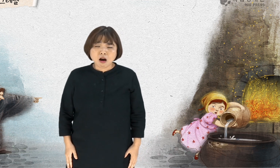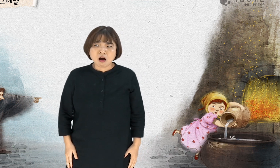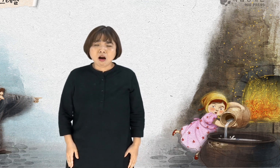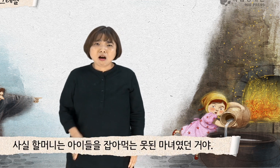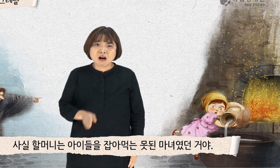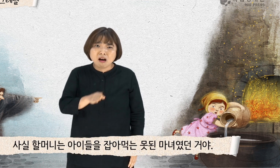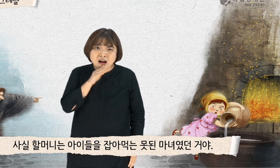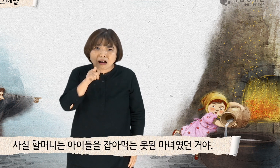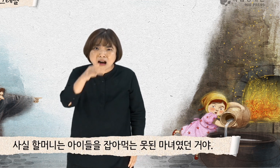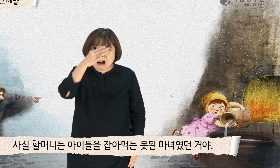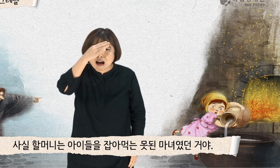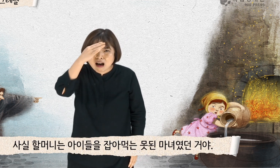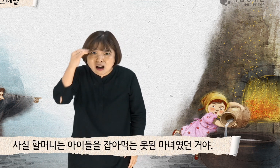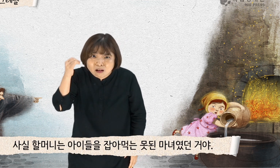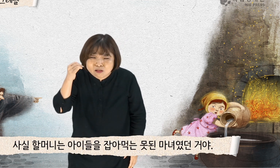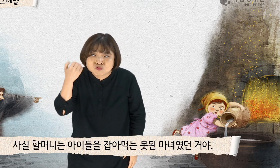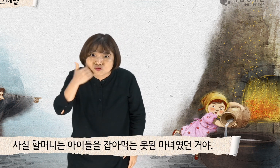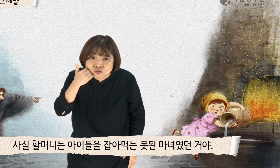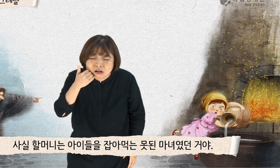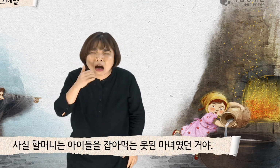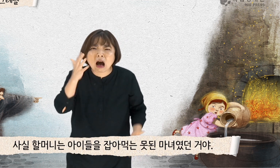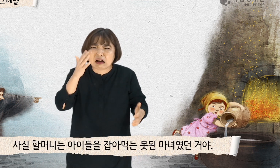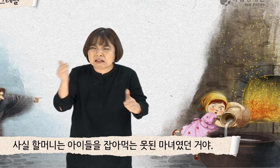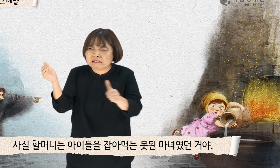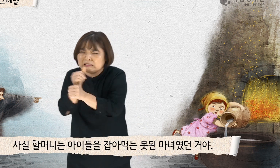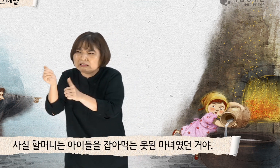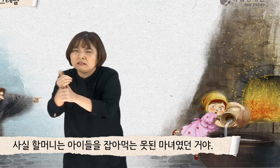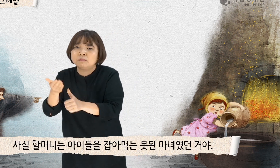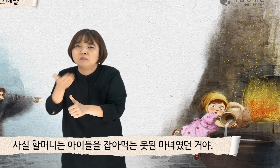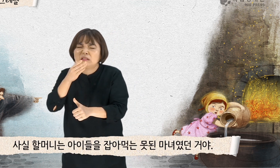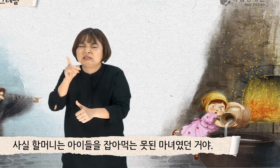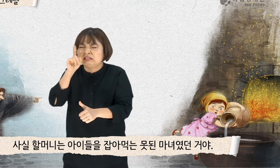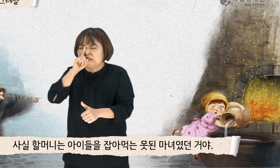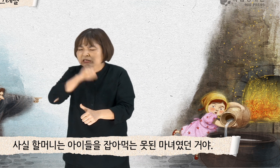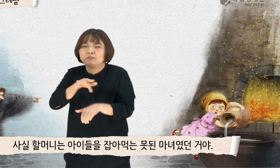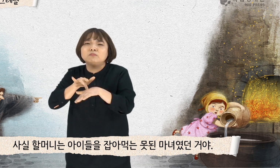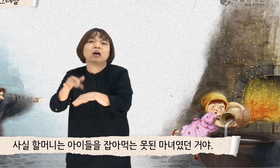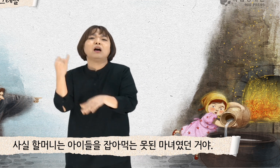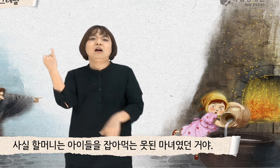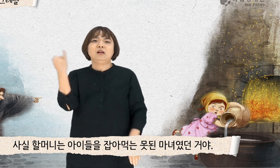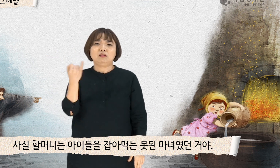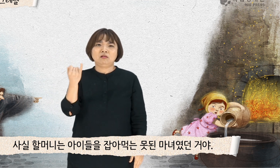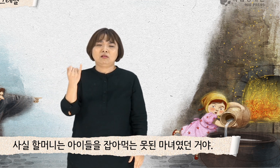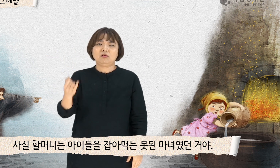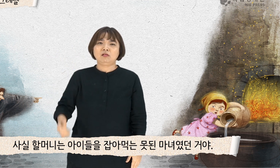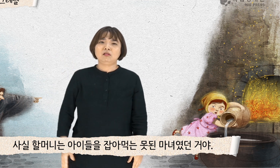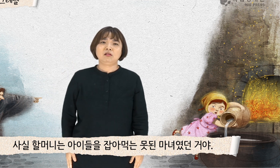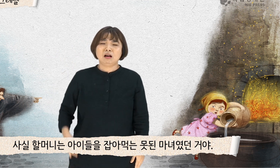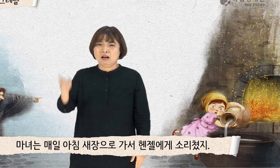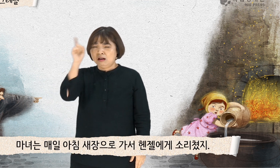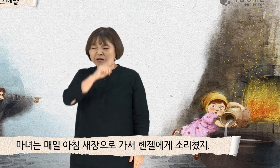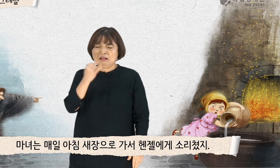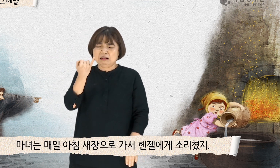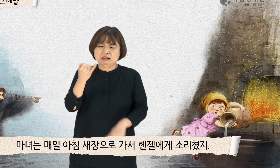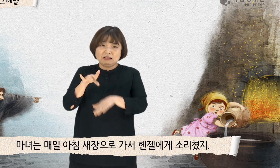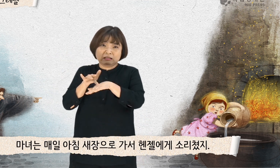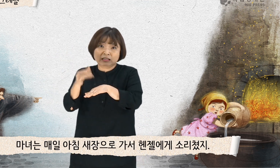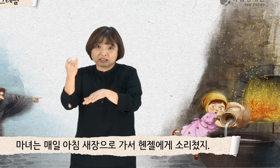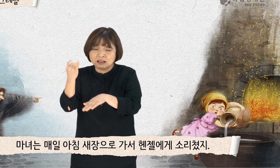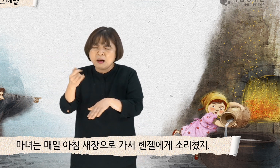사실 할머니는 아이들을 잡아먹는 못된 마녀였던 거야. 마녀는 매일